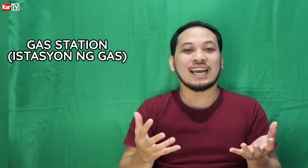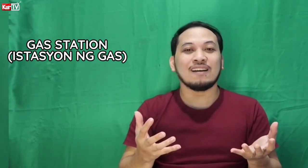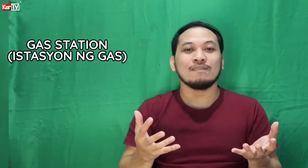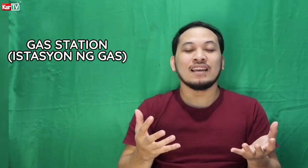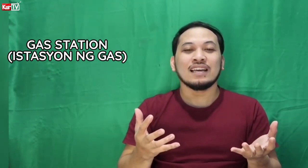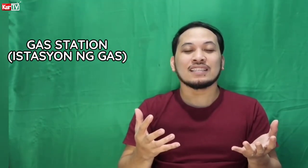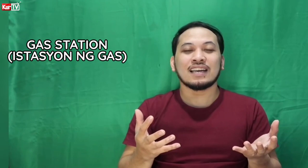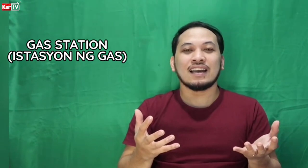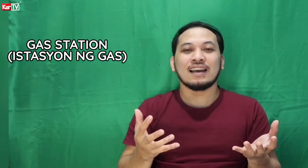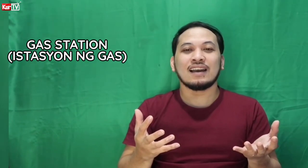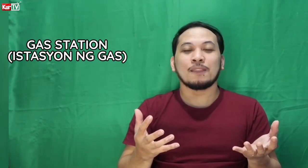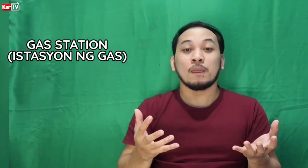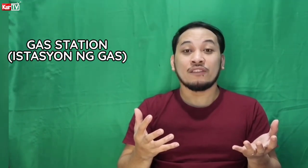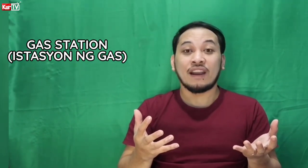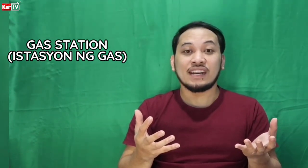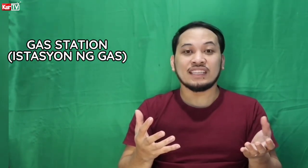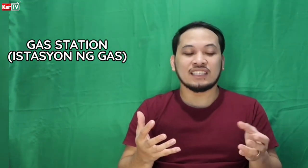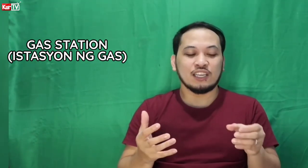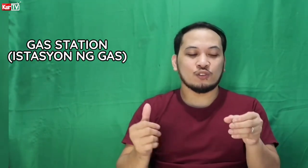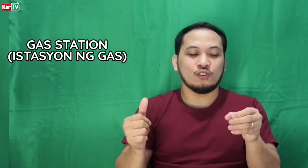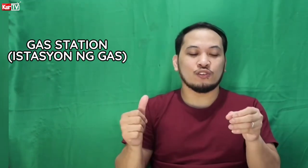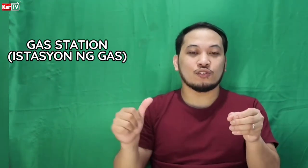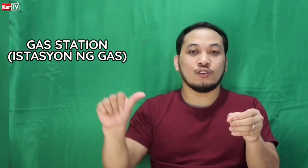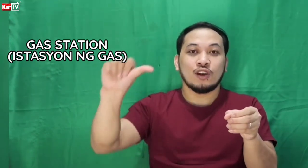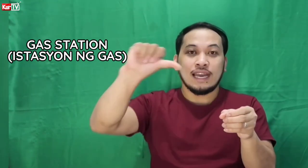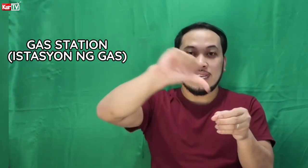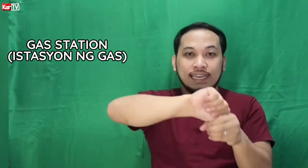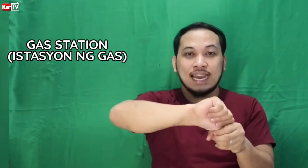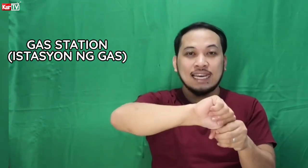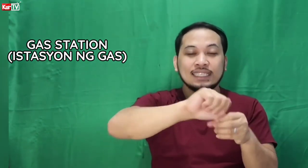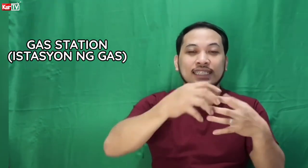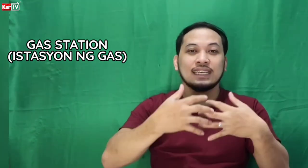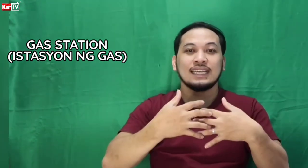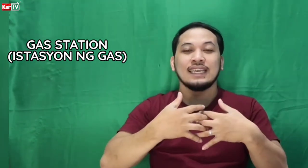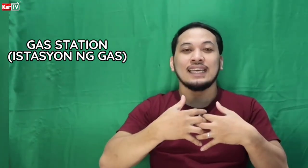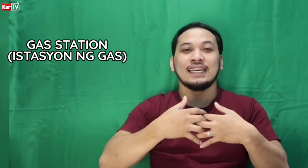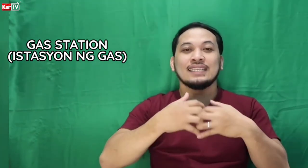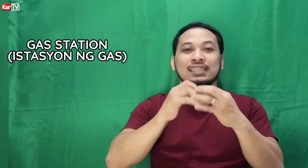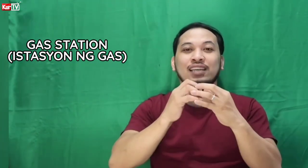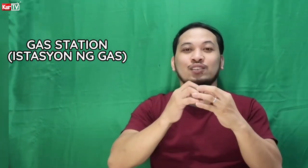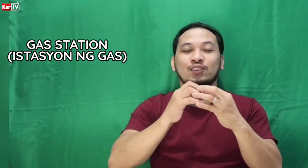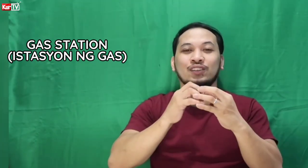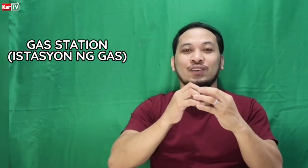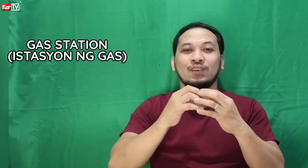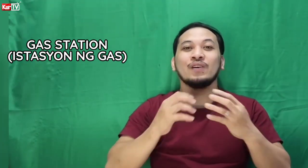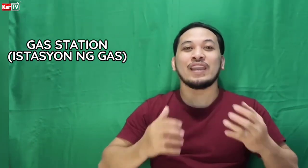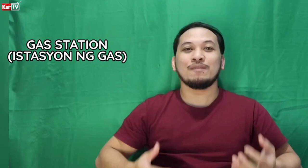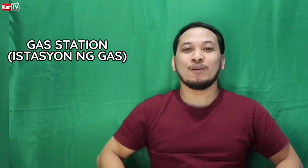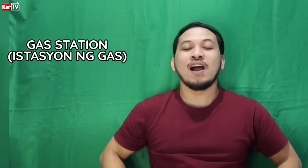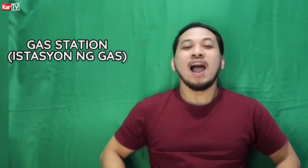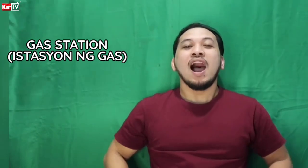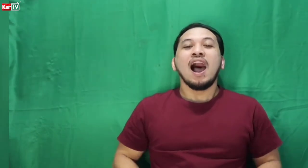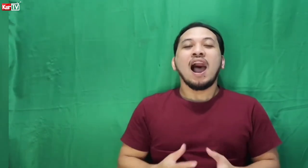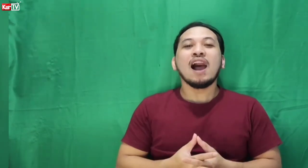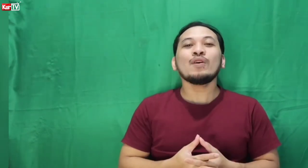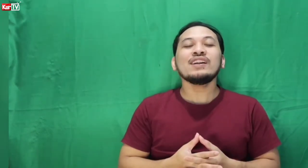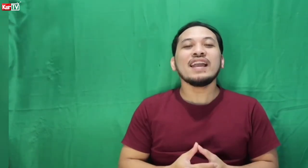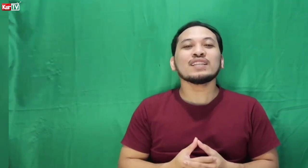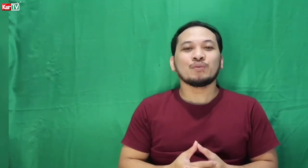fire station. So, gas. Station. Okay po? Our next